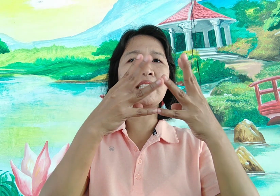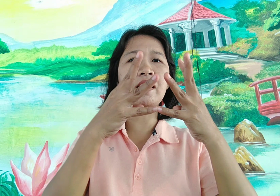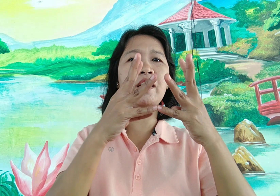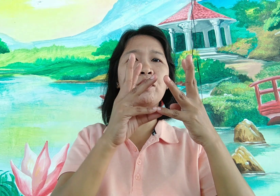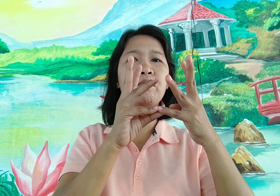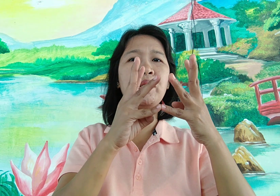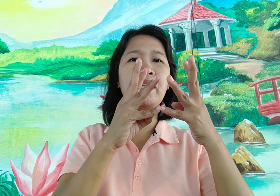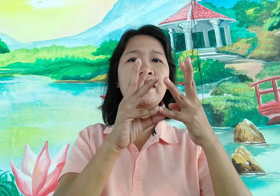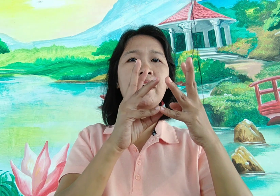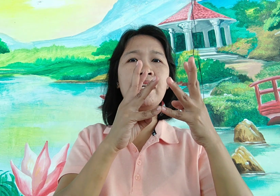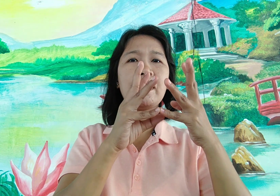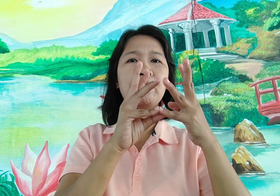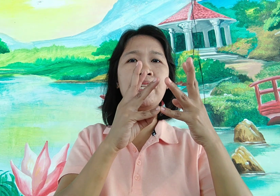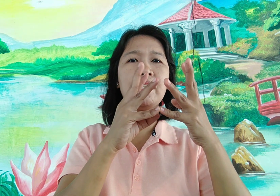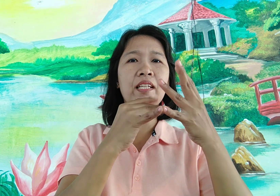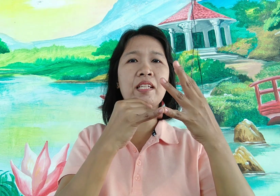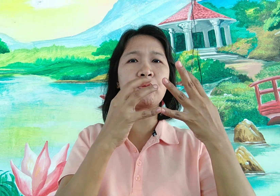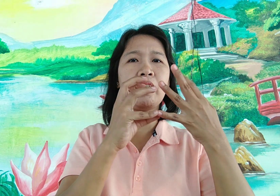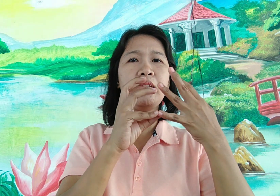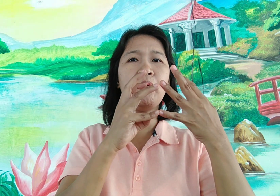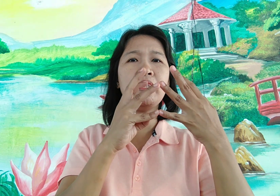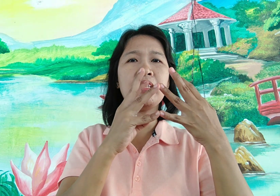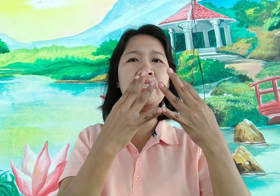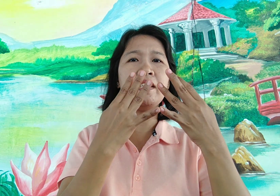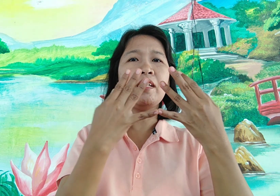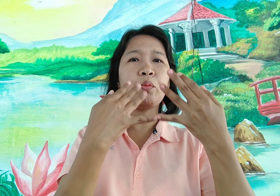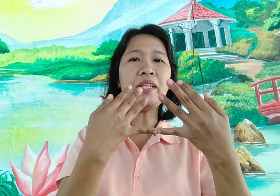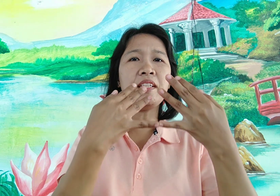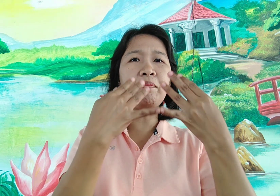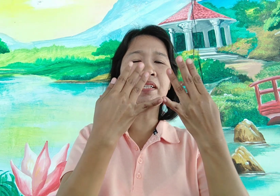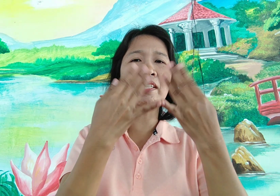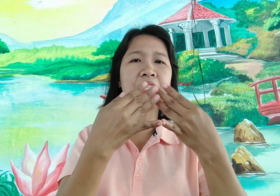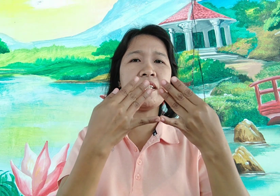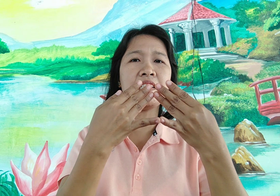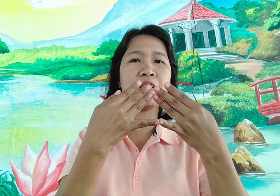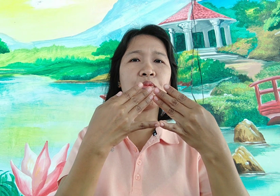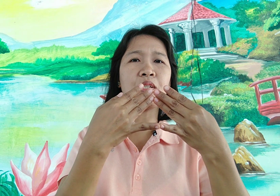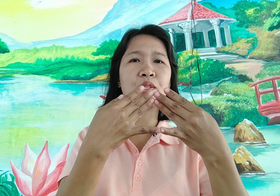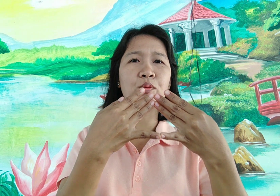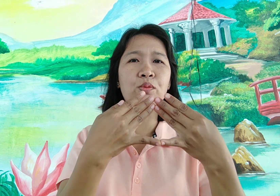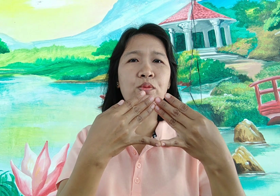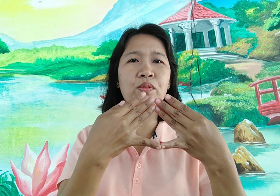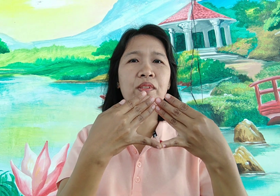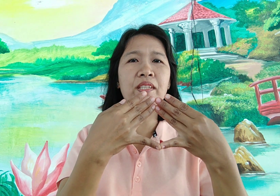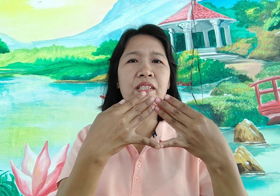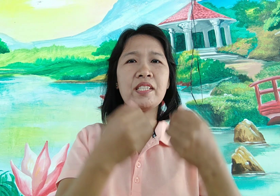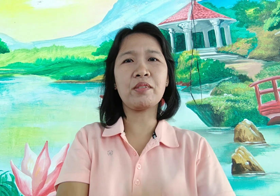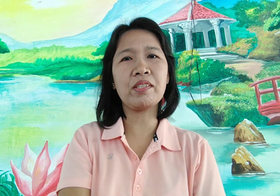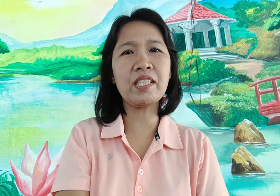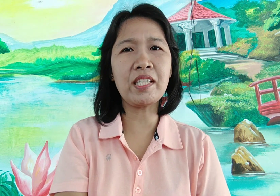at saka itong by 10 na count natin kanina so 10, 20, 20 plus 16 is equals to 36 so 6